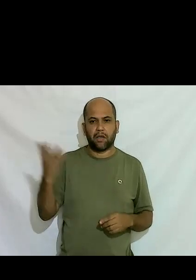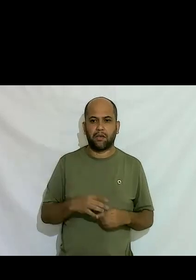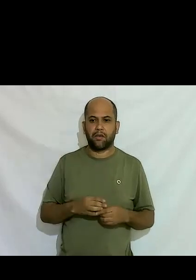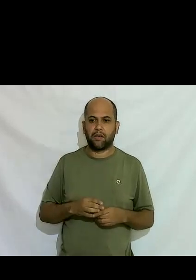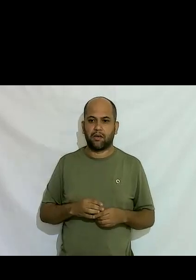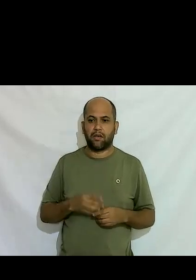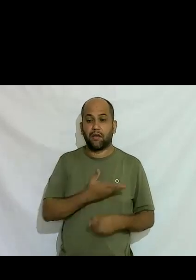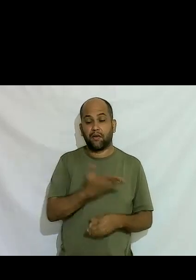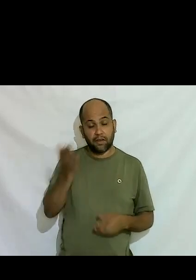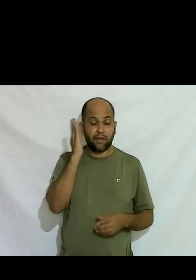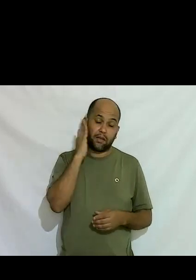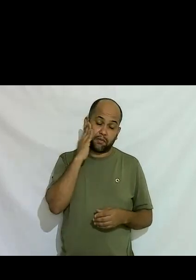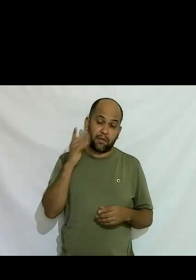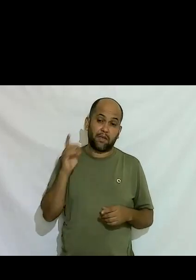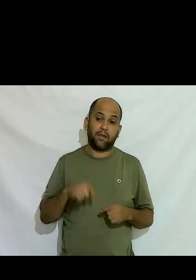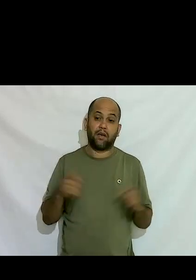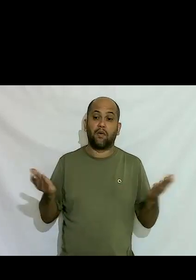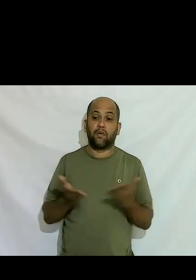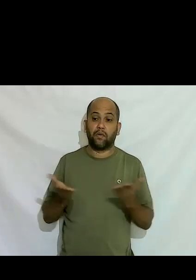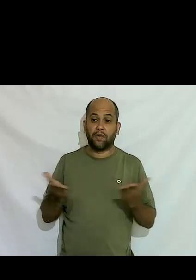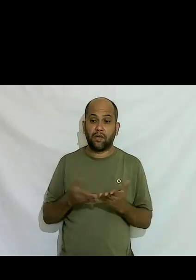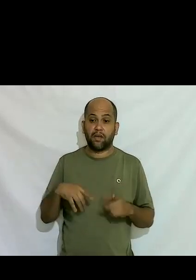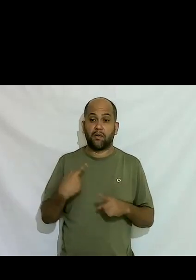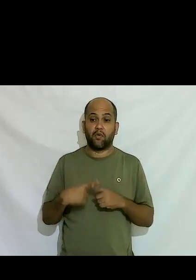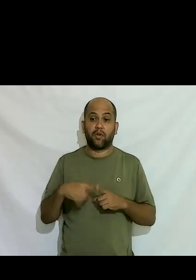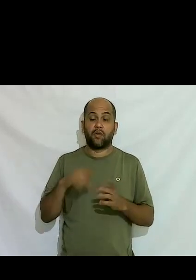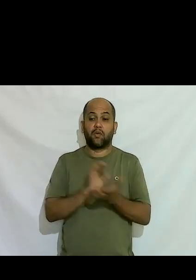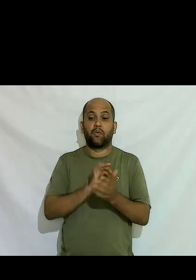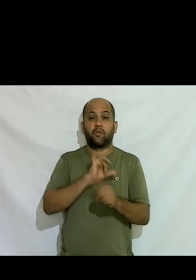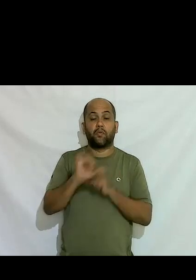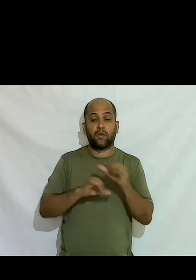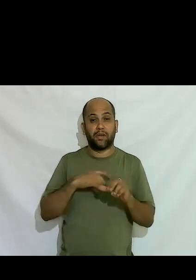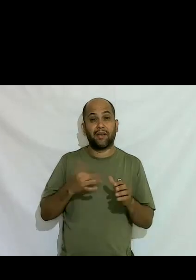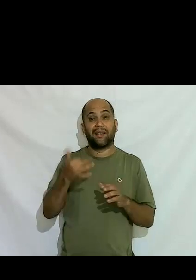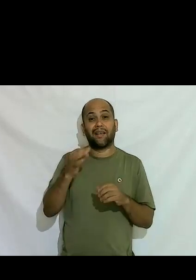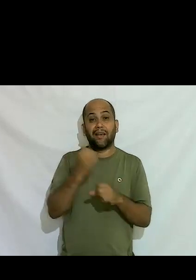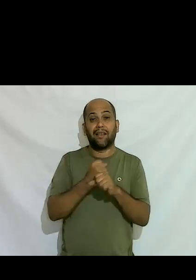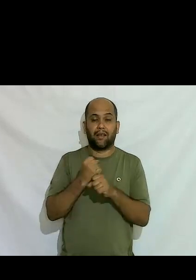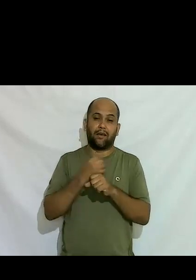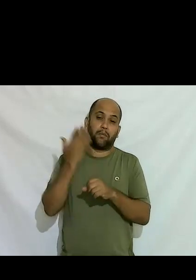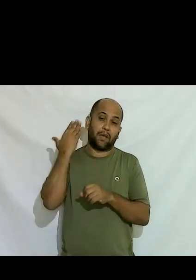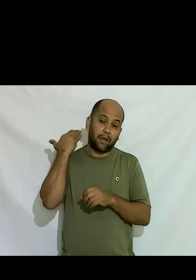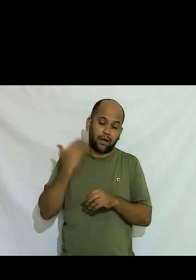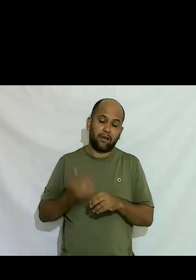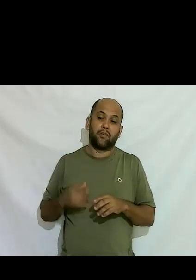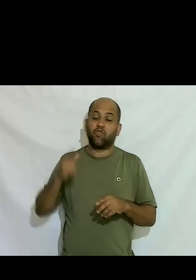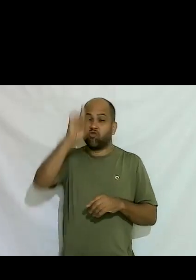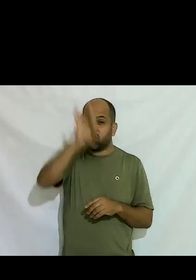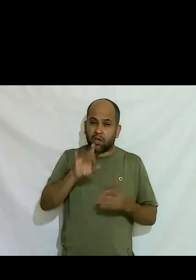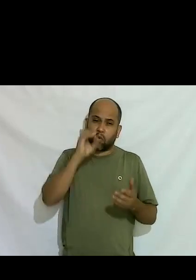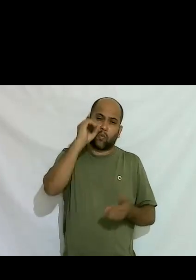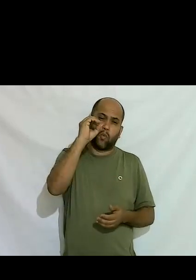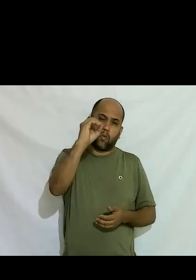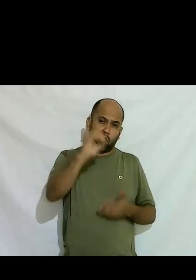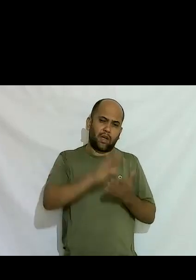saber disso inclusive hoje porque o mundo está mudando né há 10 anos atrás nós não tínhamos direito nenhum né em